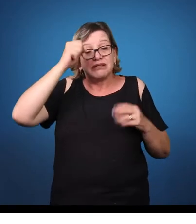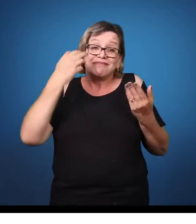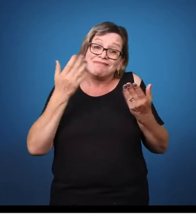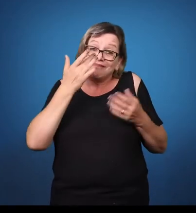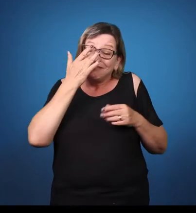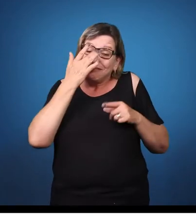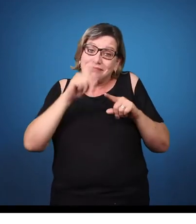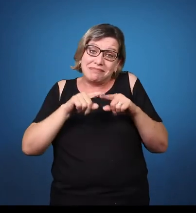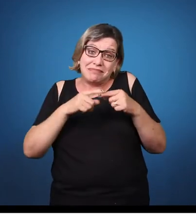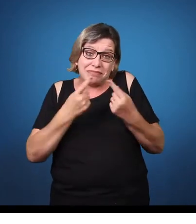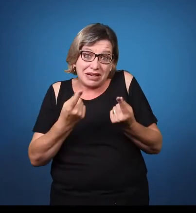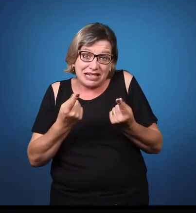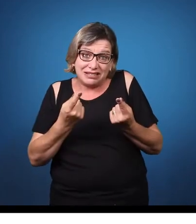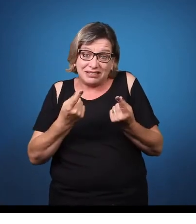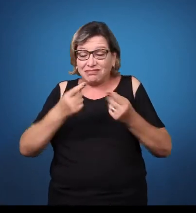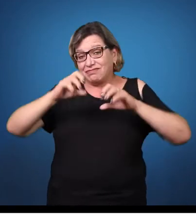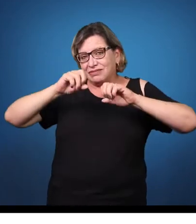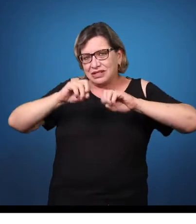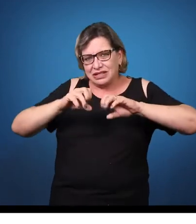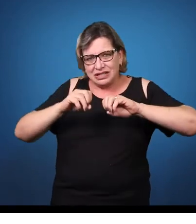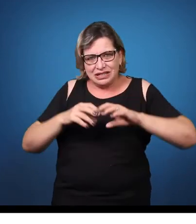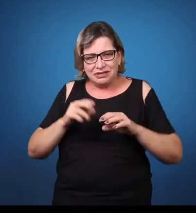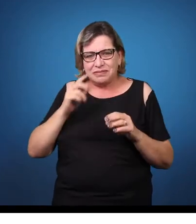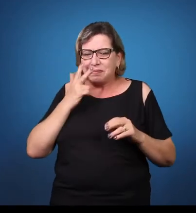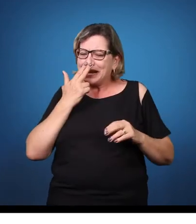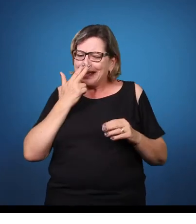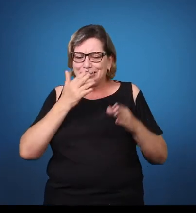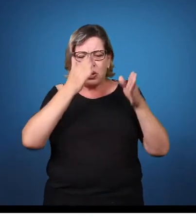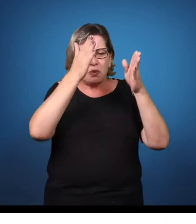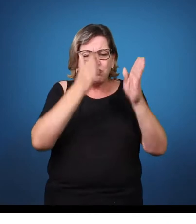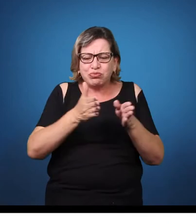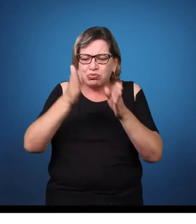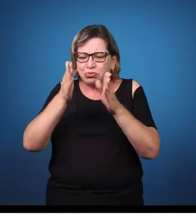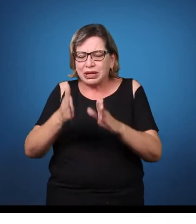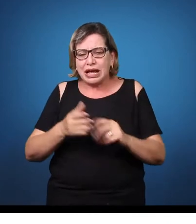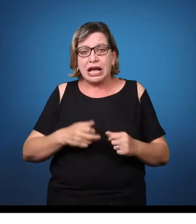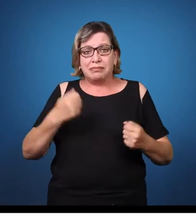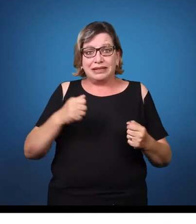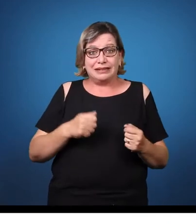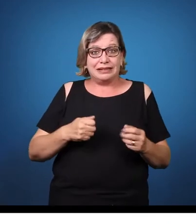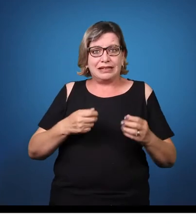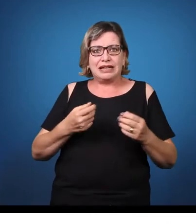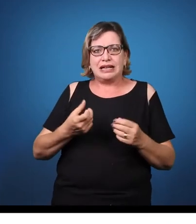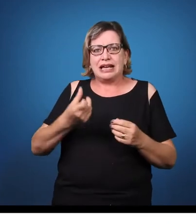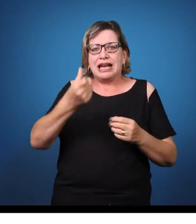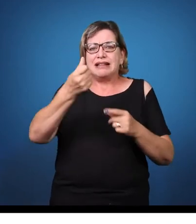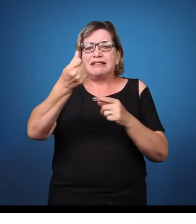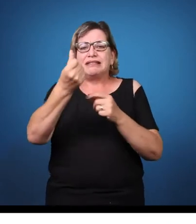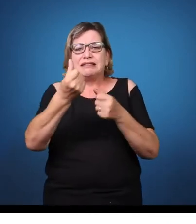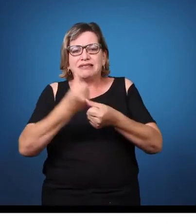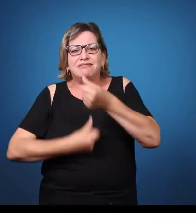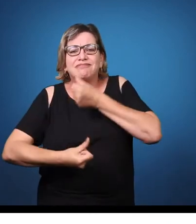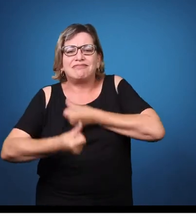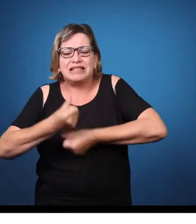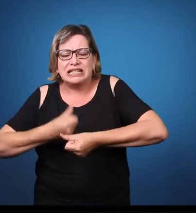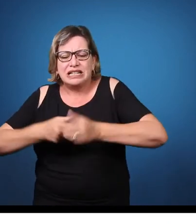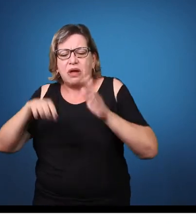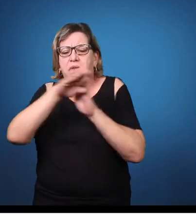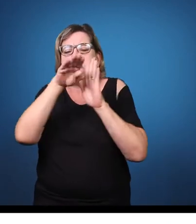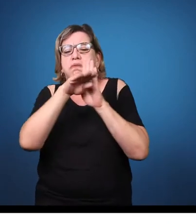ele é um sujeito que demanda mais tempo, que demanda mais ritmos diferenciados. E assim, para ele